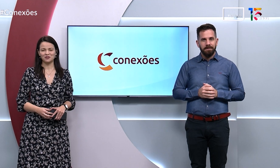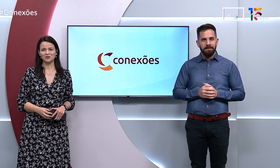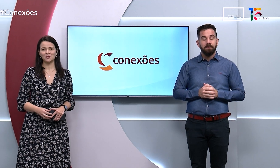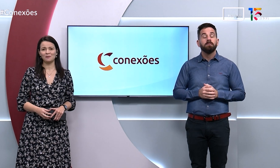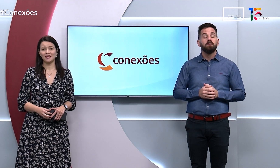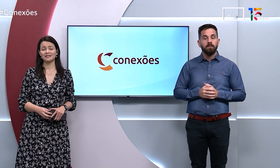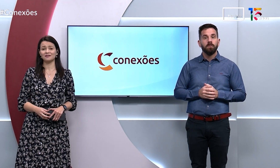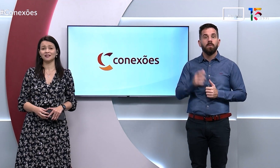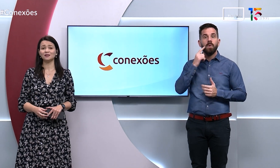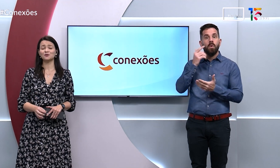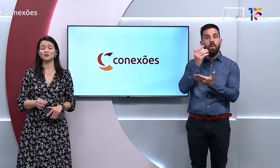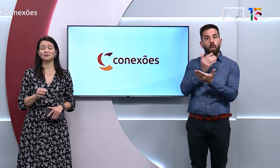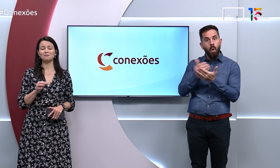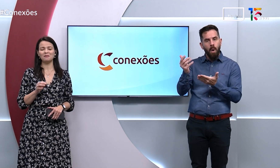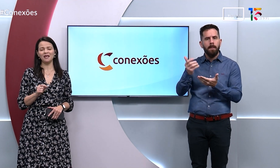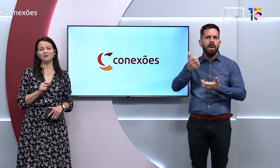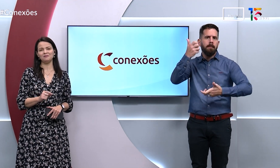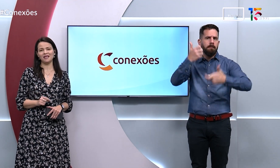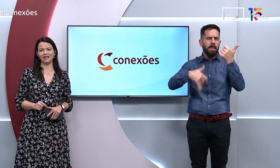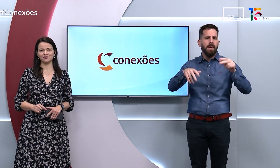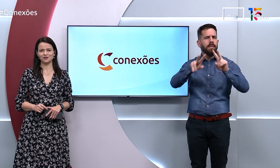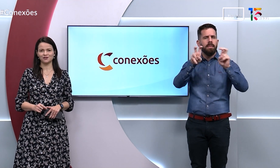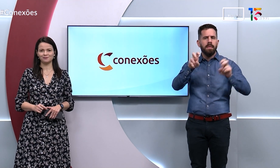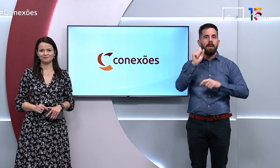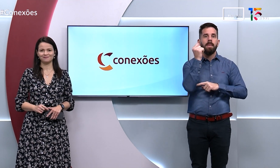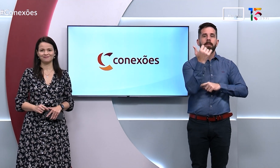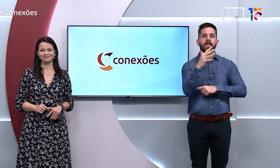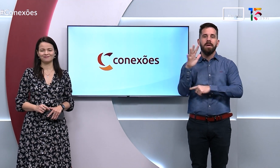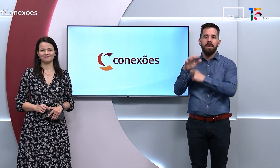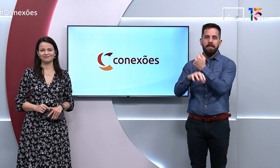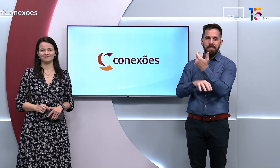A gente começa falando sobre meio ambiente.